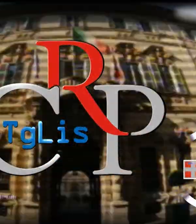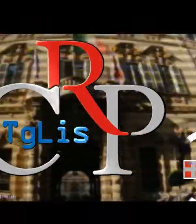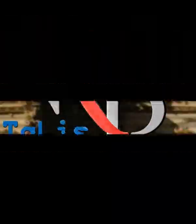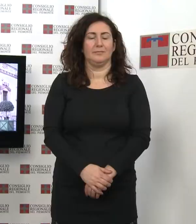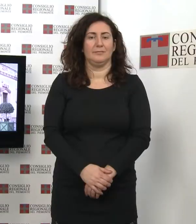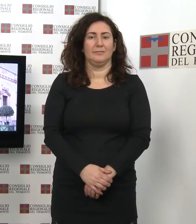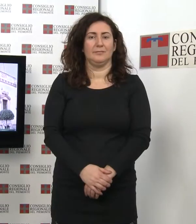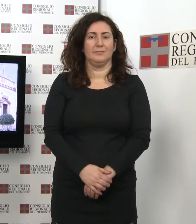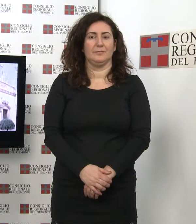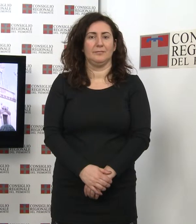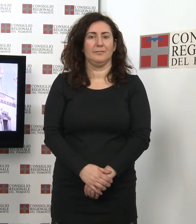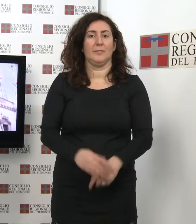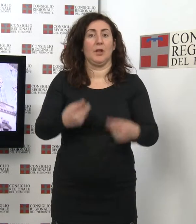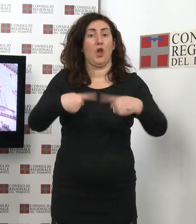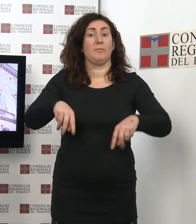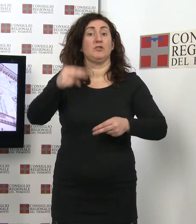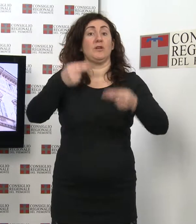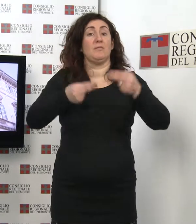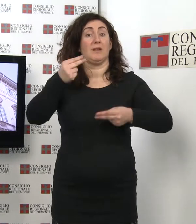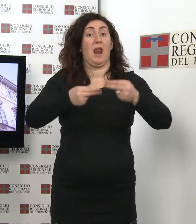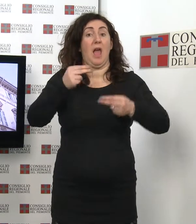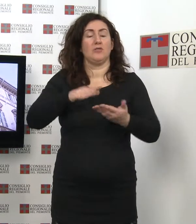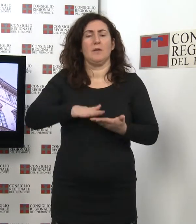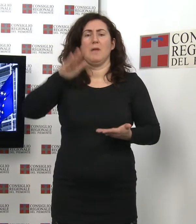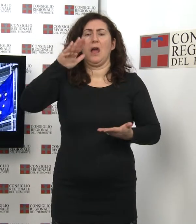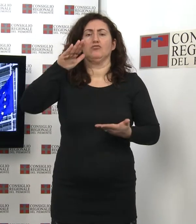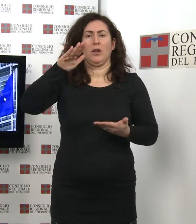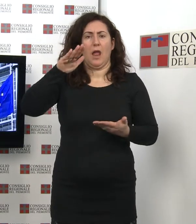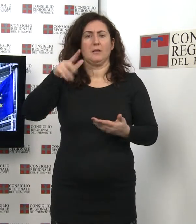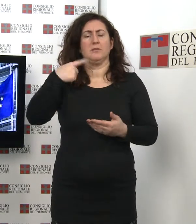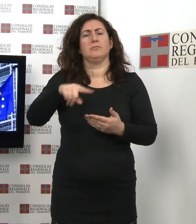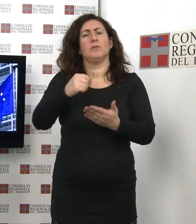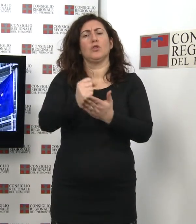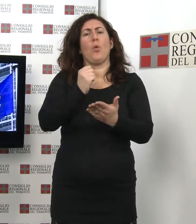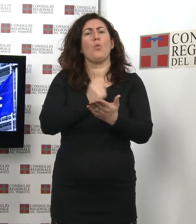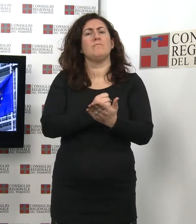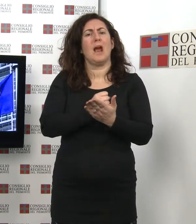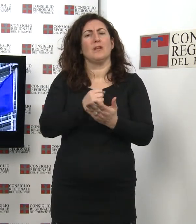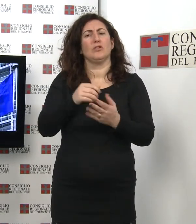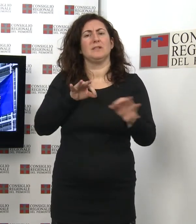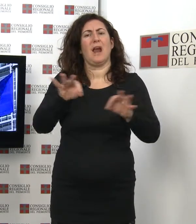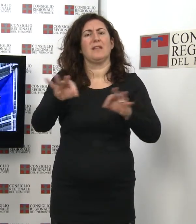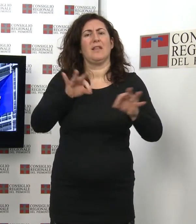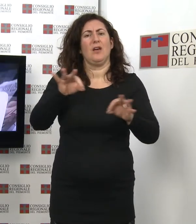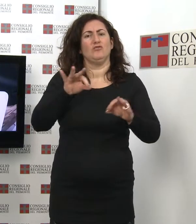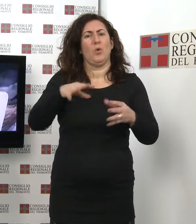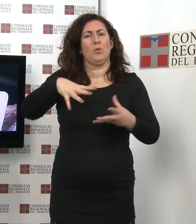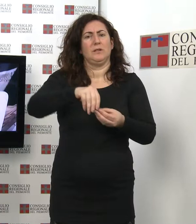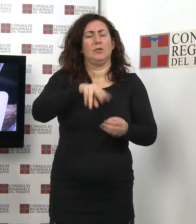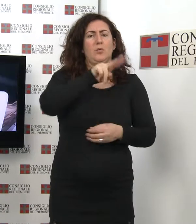La Commissione Bilancio ha approvato a maggioranza il documento strategico unitario per la programmazione 2014-2020 dei fondi